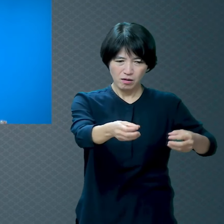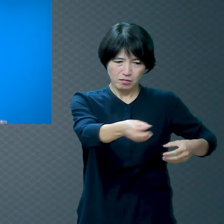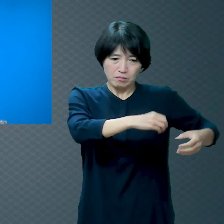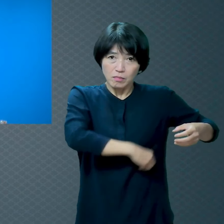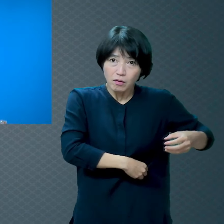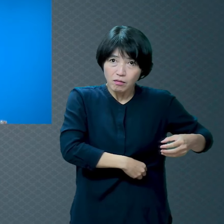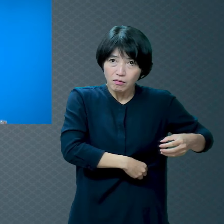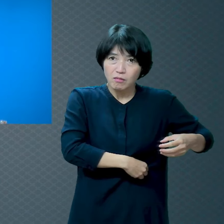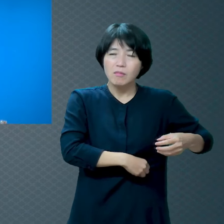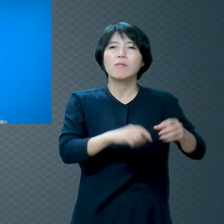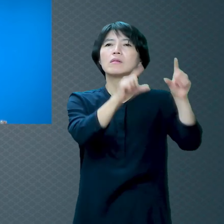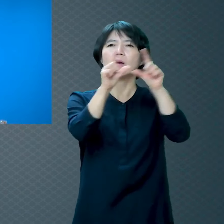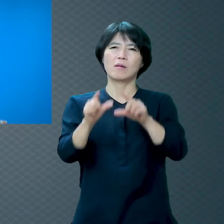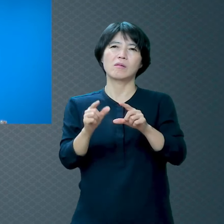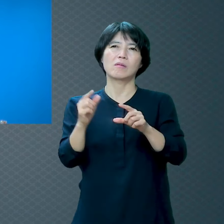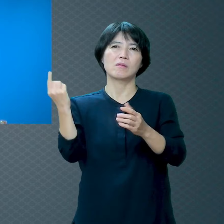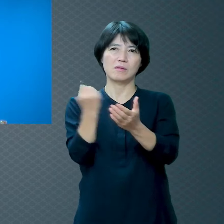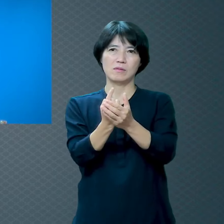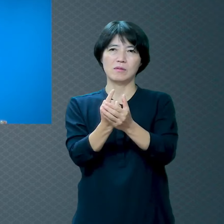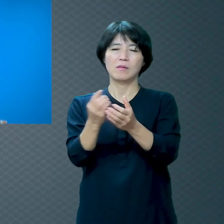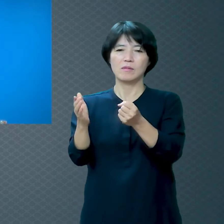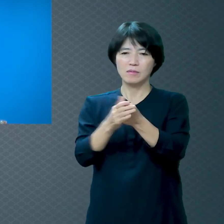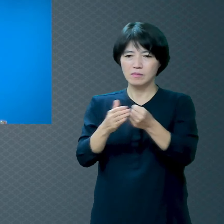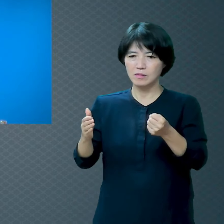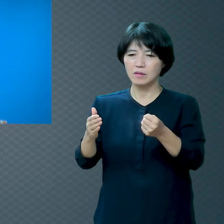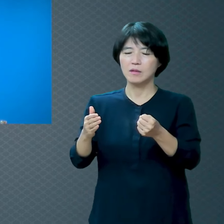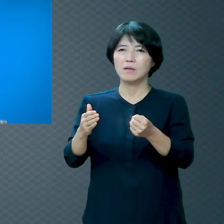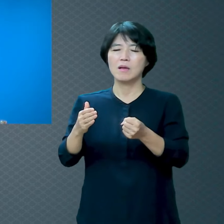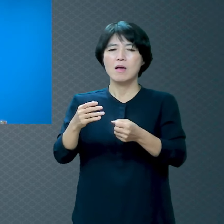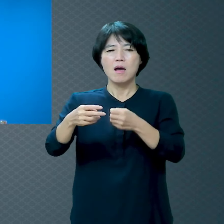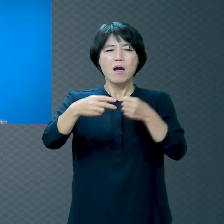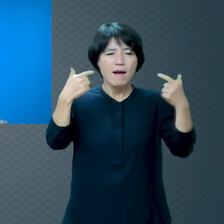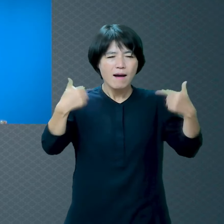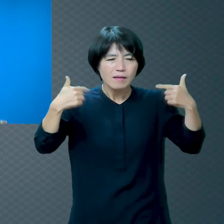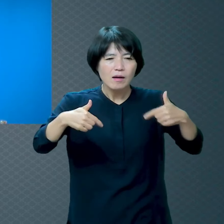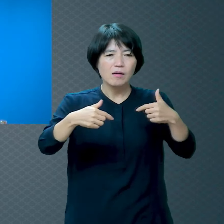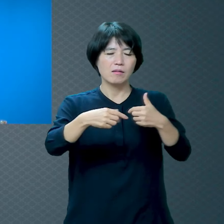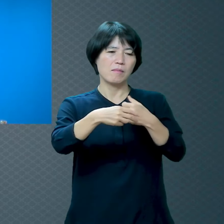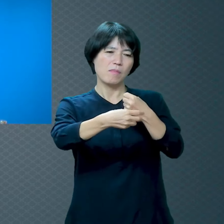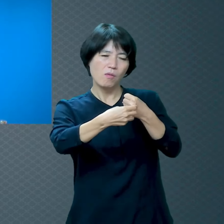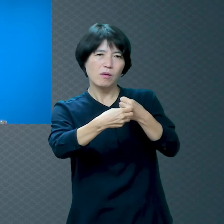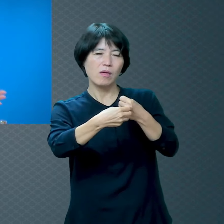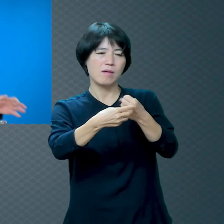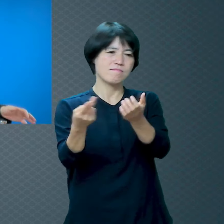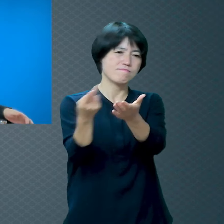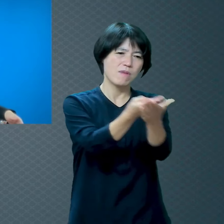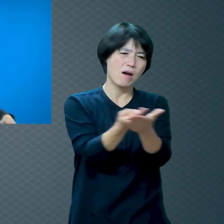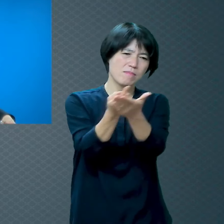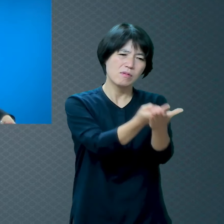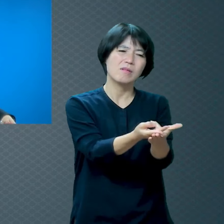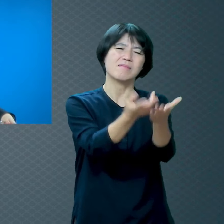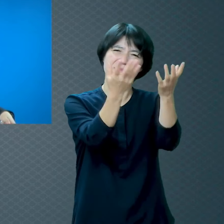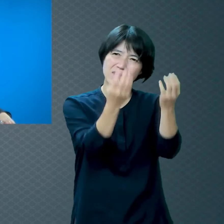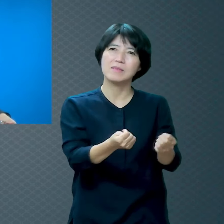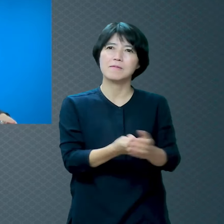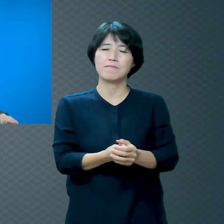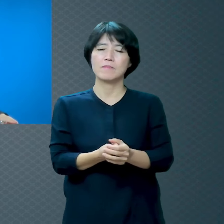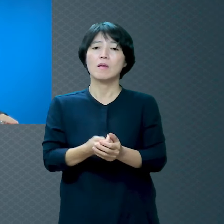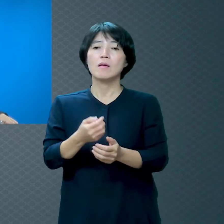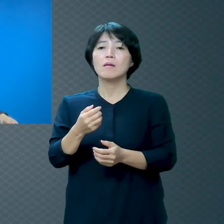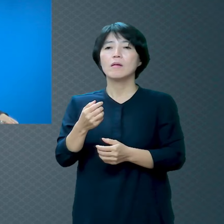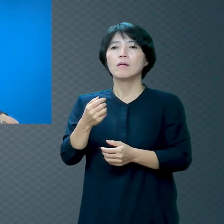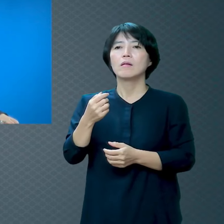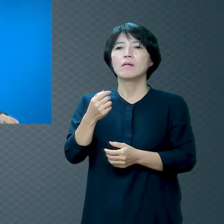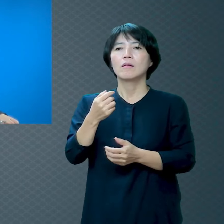그러니까 맨정신을 가지고 있을 때가 거의 없으셨어요 그런데 한 번 한 5분 정도